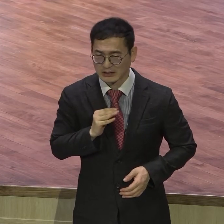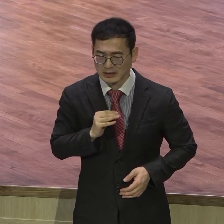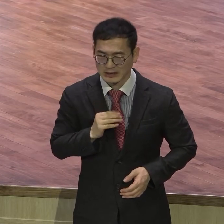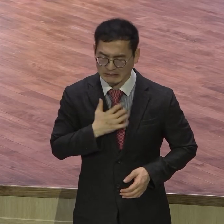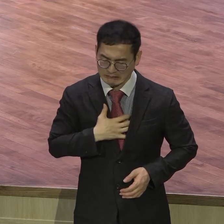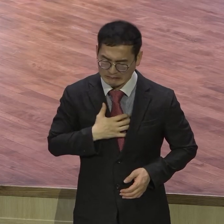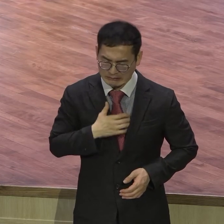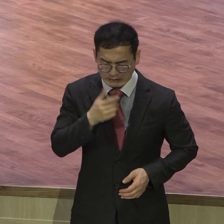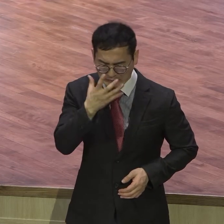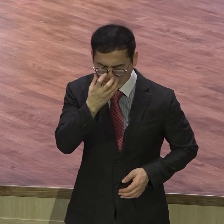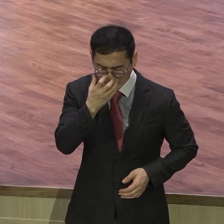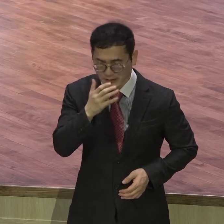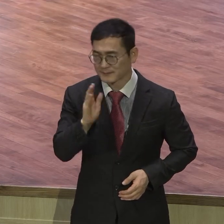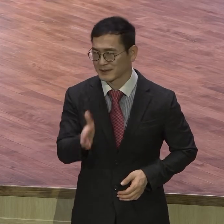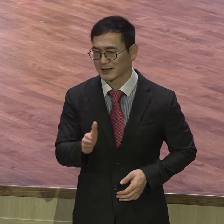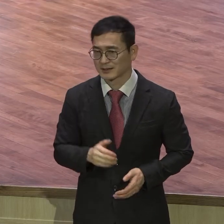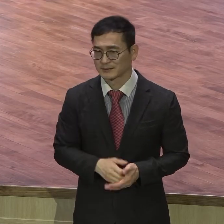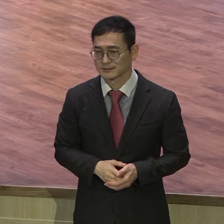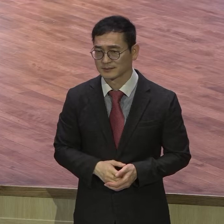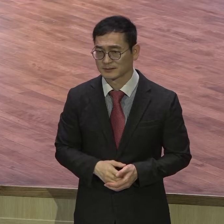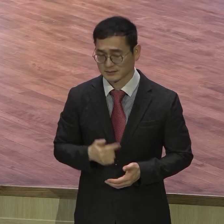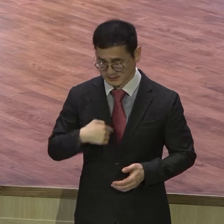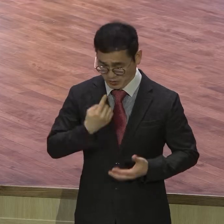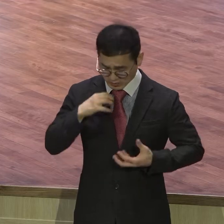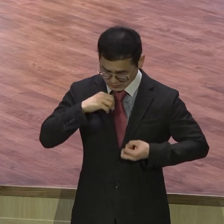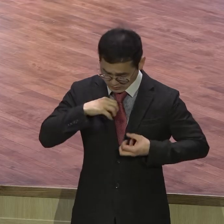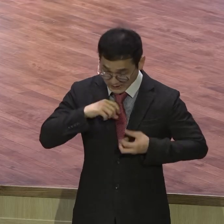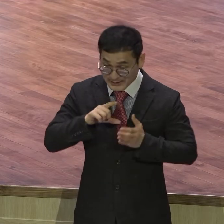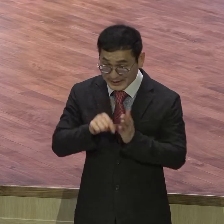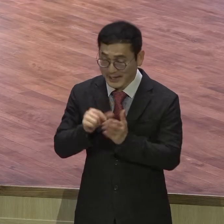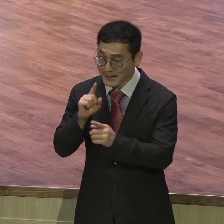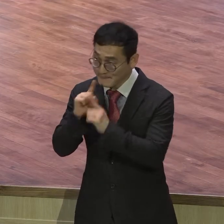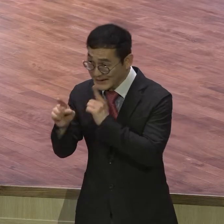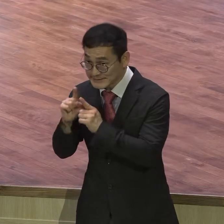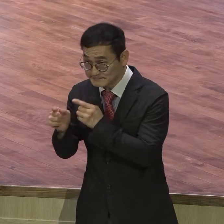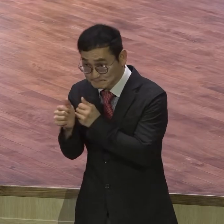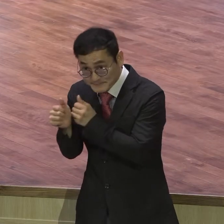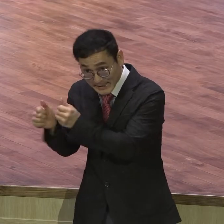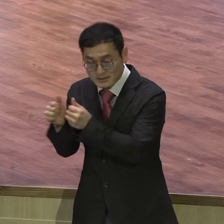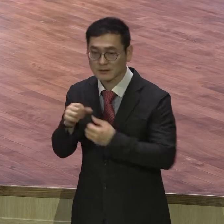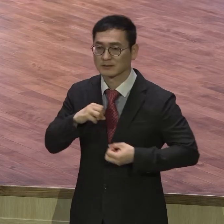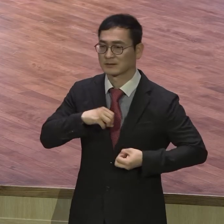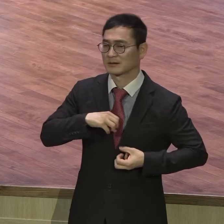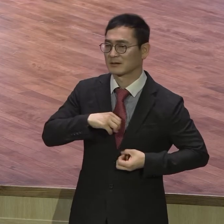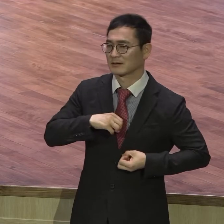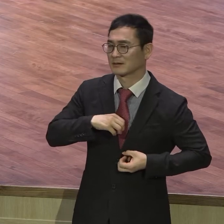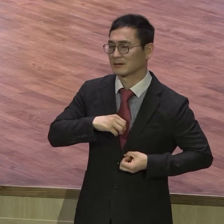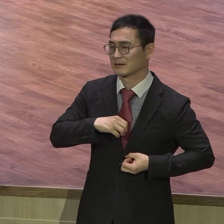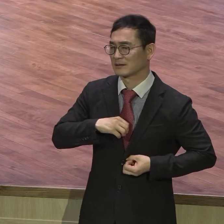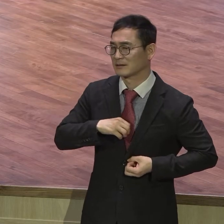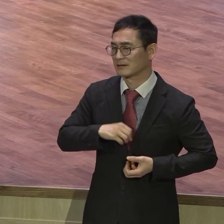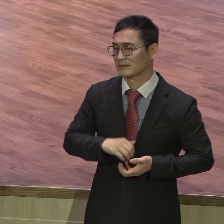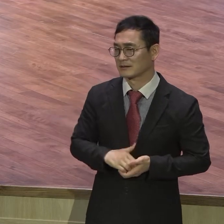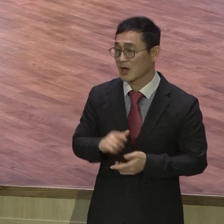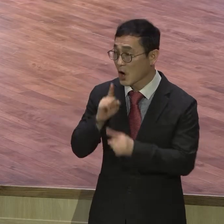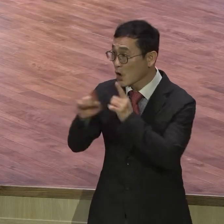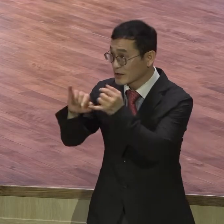말씀의 근거한 그래서 하나님께서 언약을 주신 것을 내 마음과 내